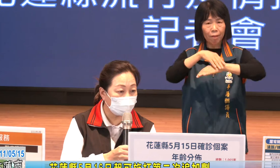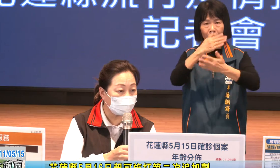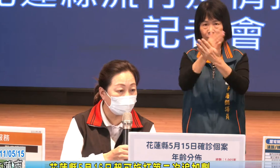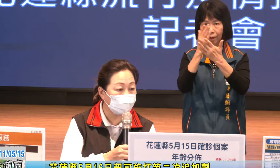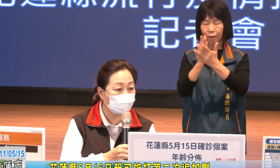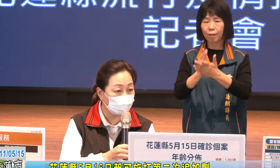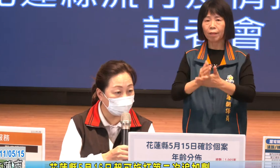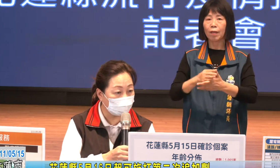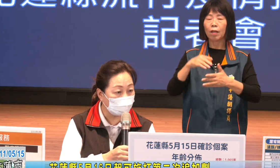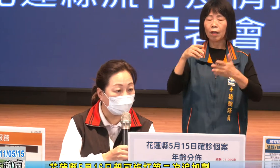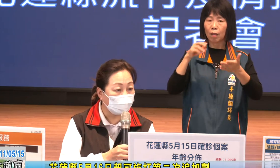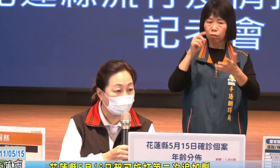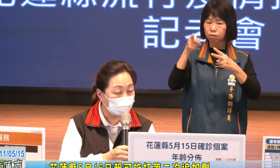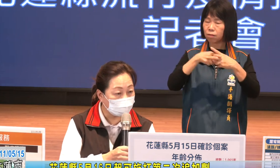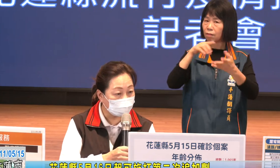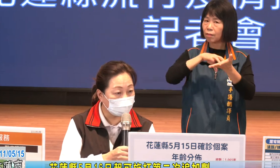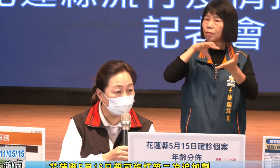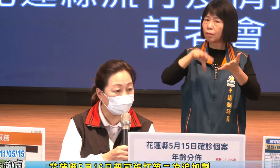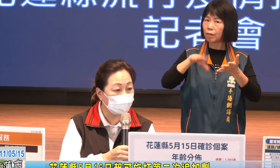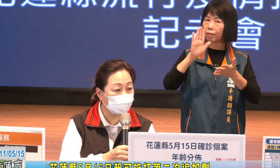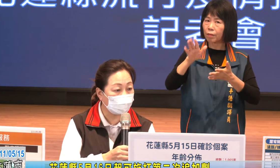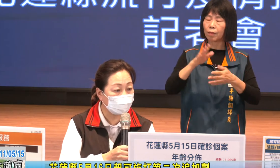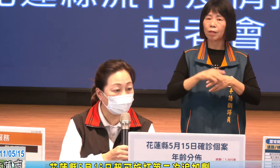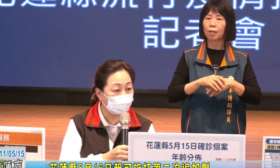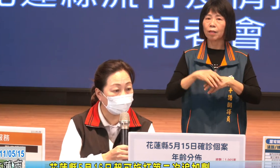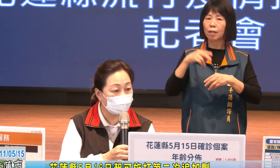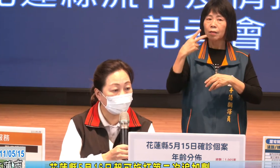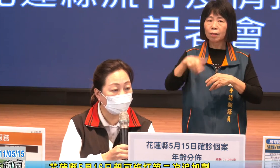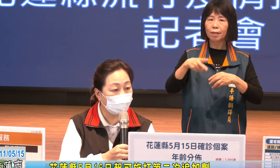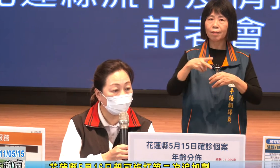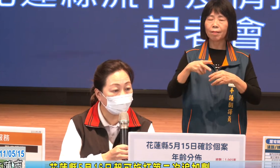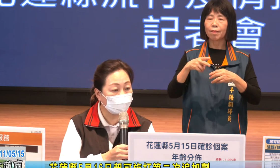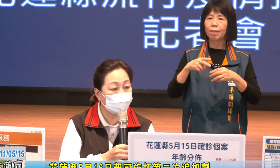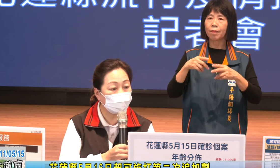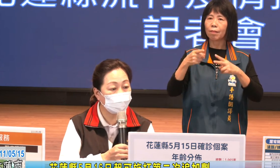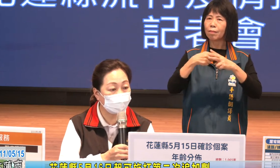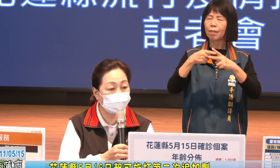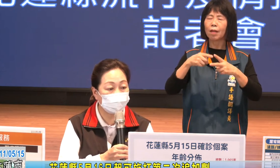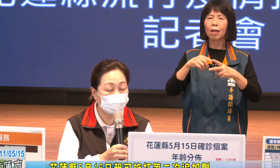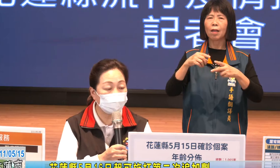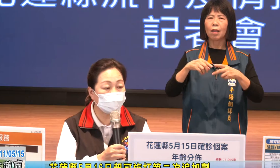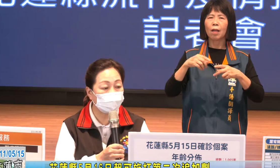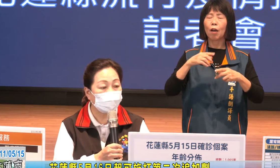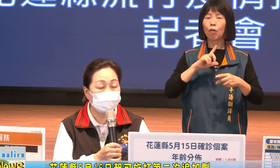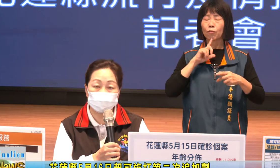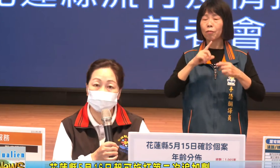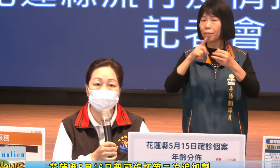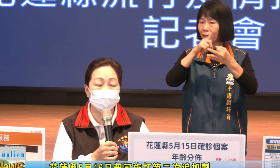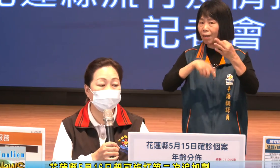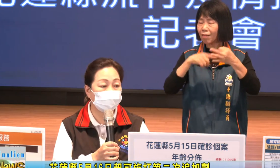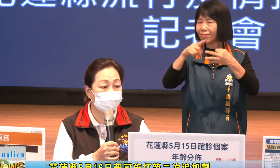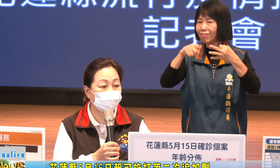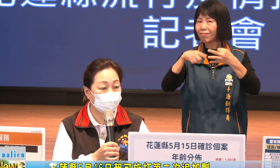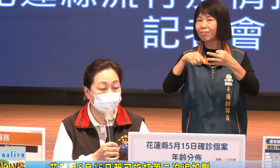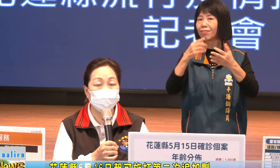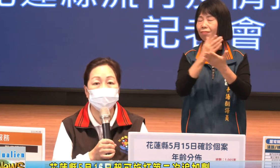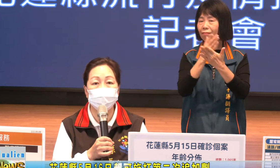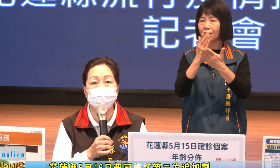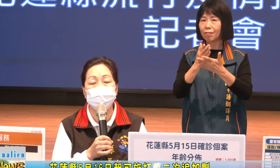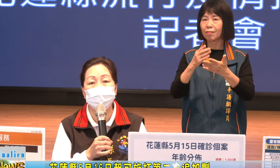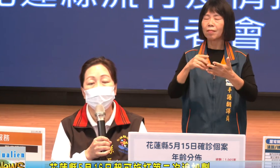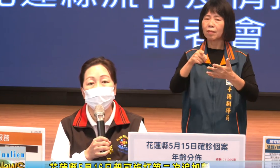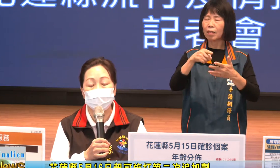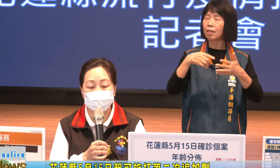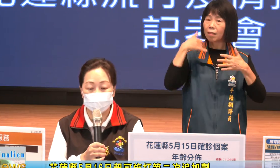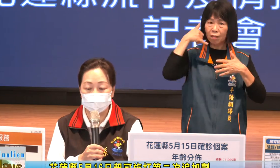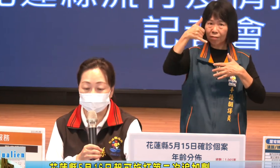南比安診所哈比新診所還有布花豐賓原住民分院這三支電這個也都